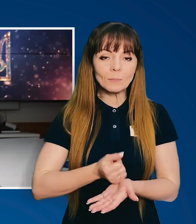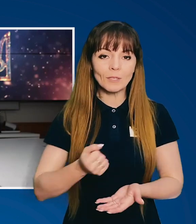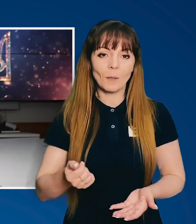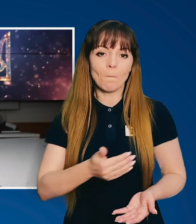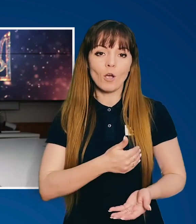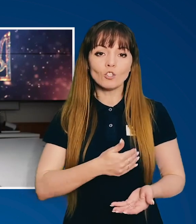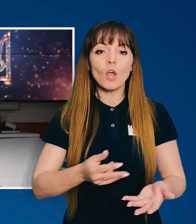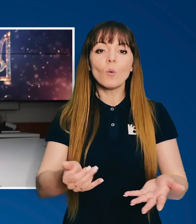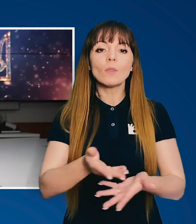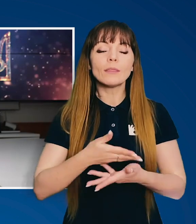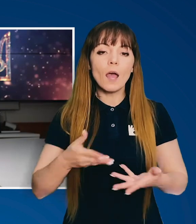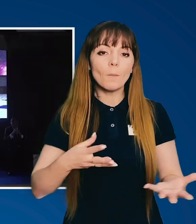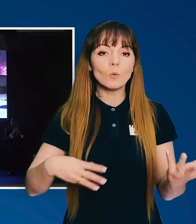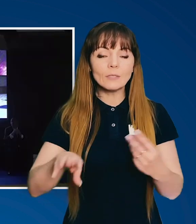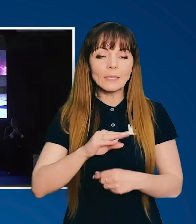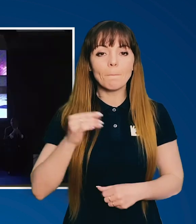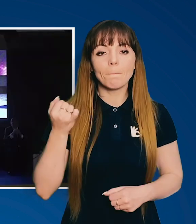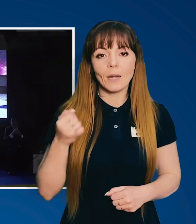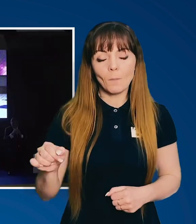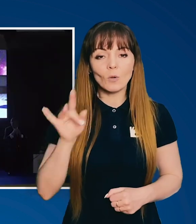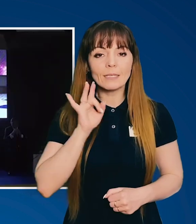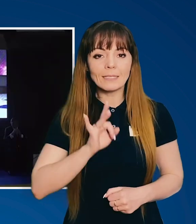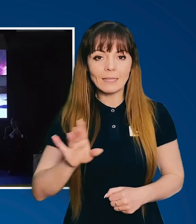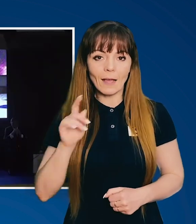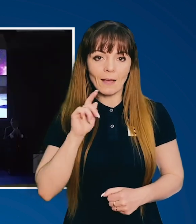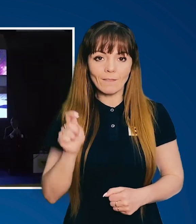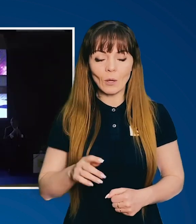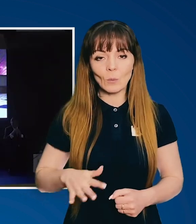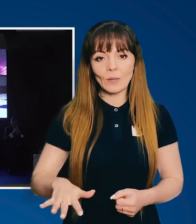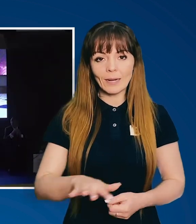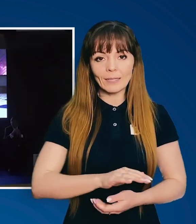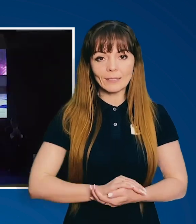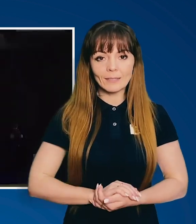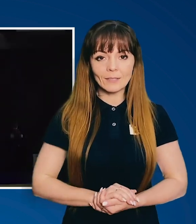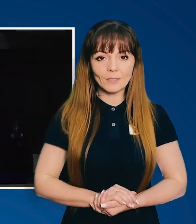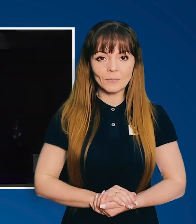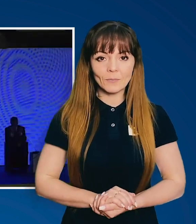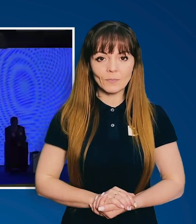успіхів, бажаю усім нам перемоги. Слава Україні!